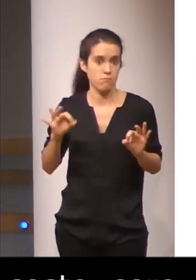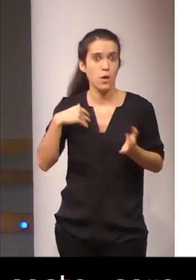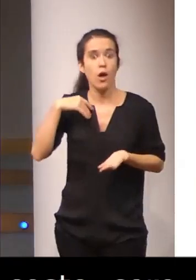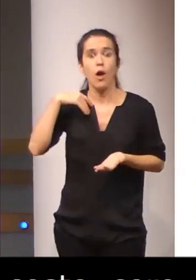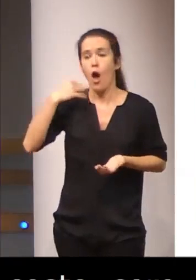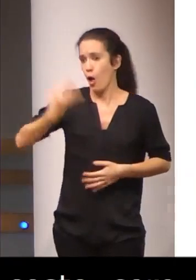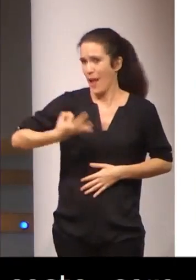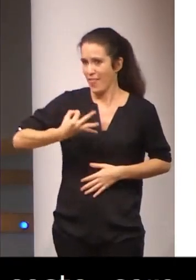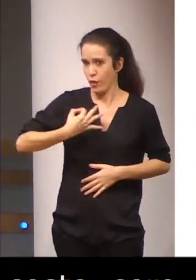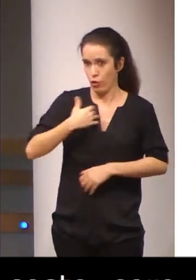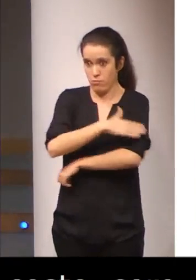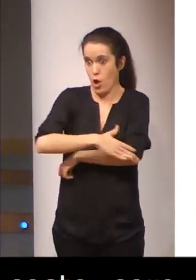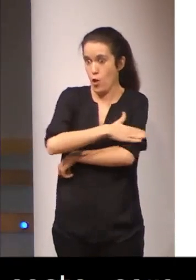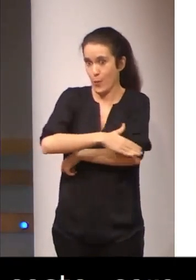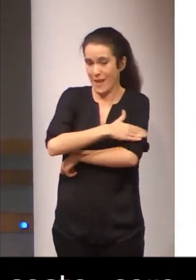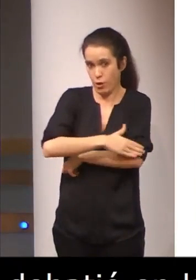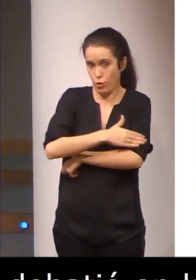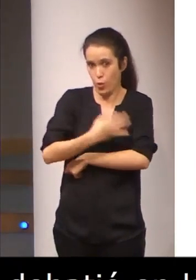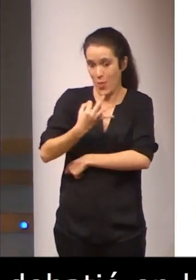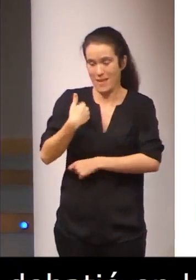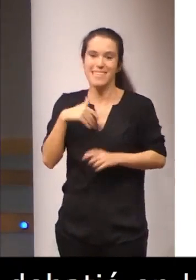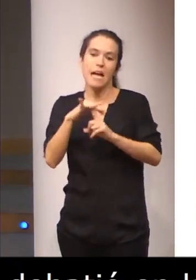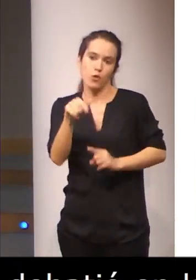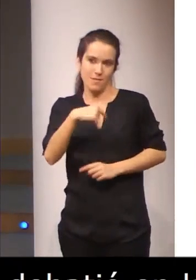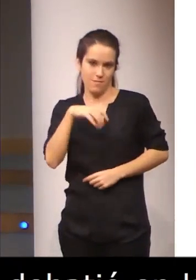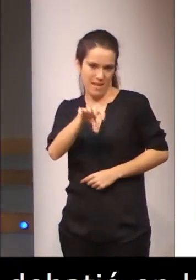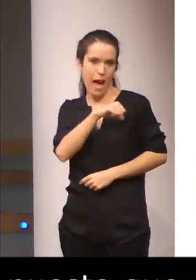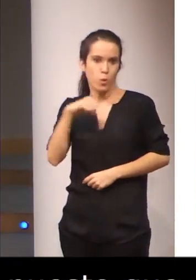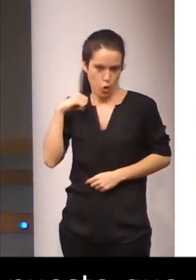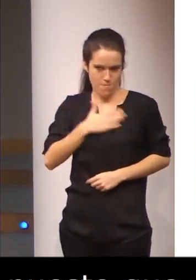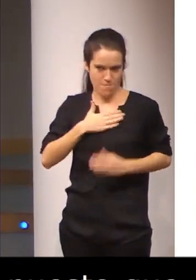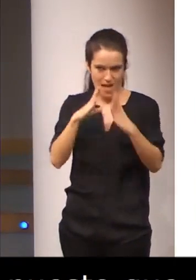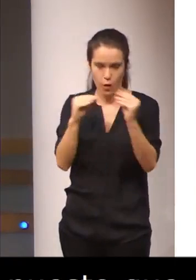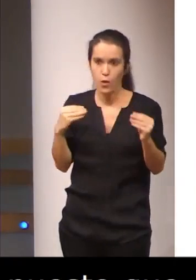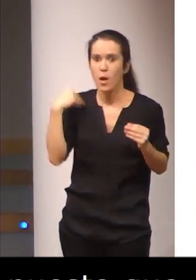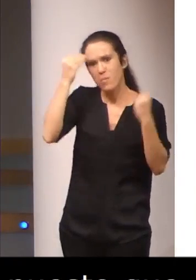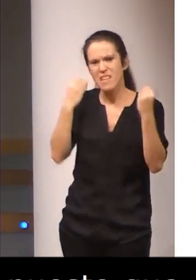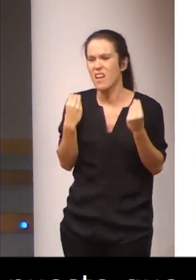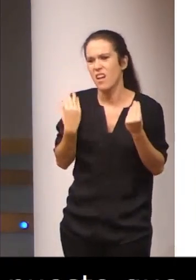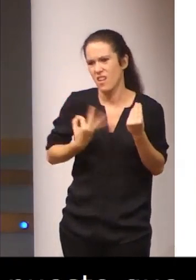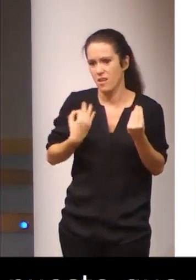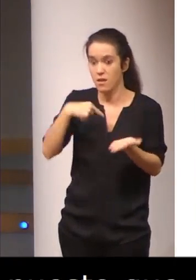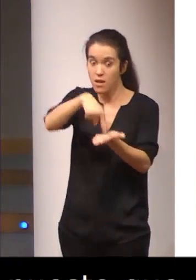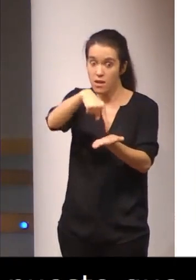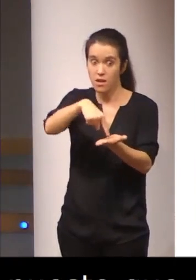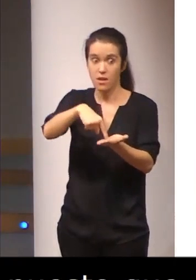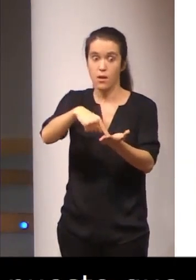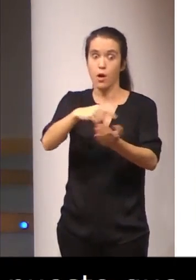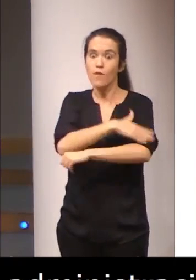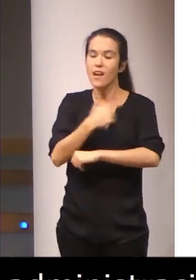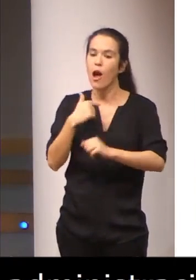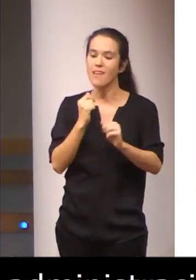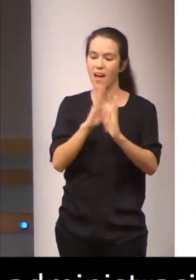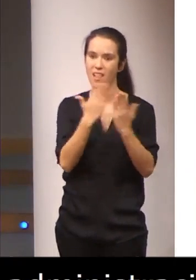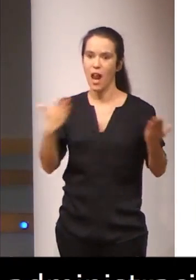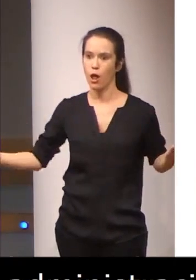en este caso, autonómica, consideramos necesario instar al Gobierno a que autorizar el catálogo de enseñanzas universitarias,